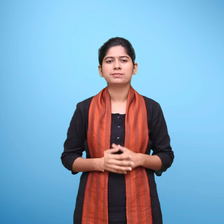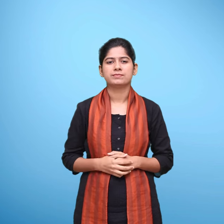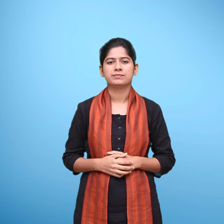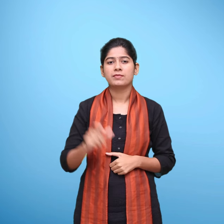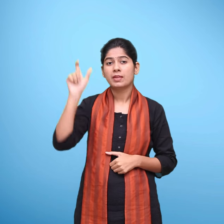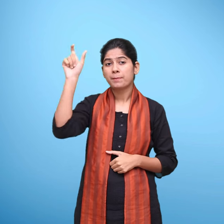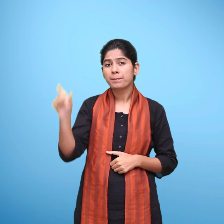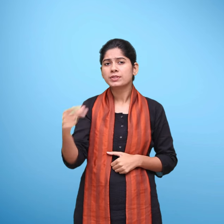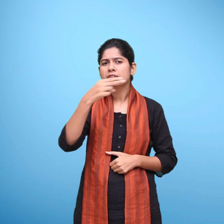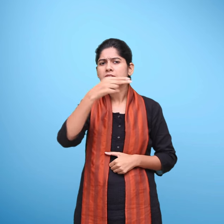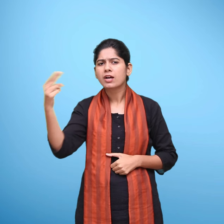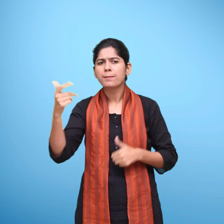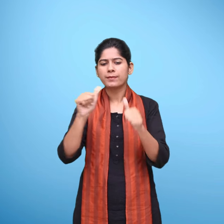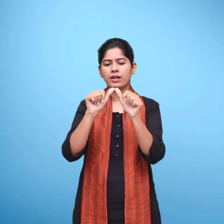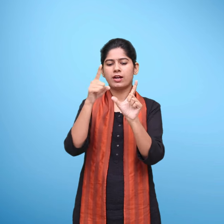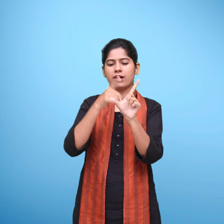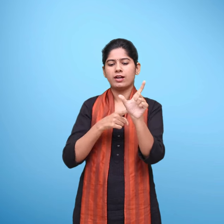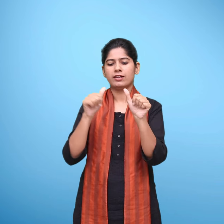आयाज, डीटीप ओपरेटर